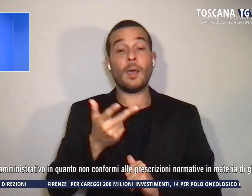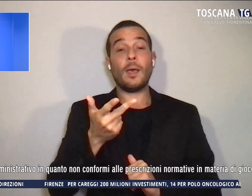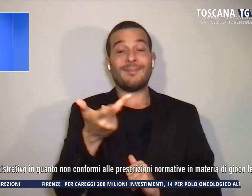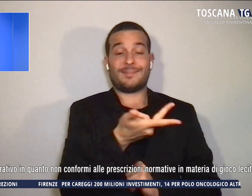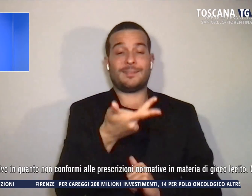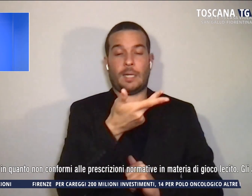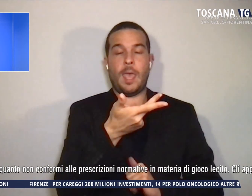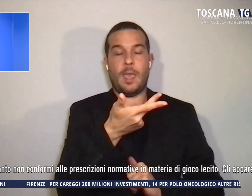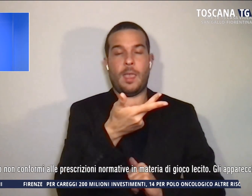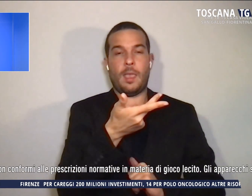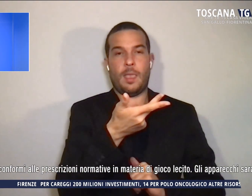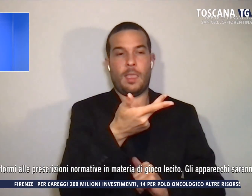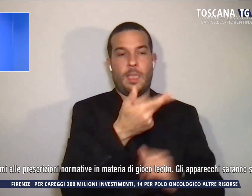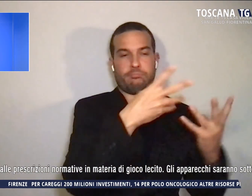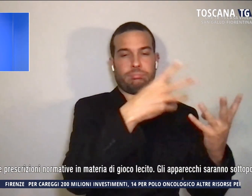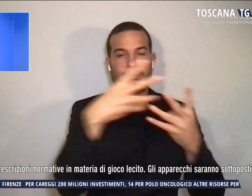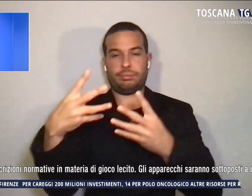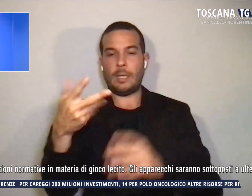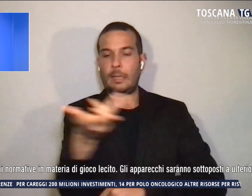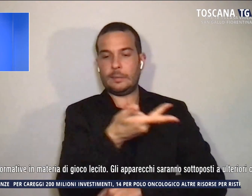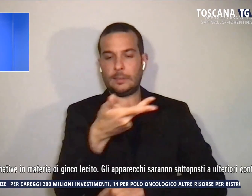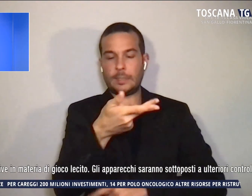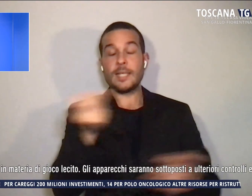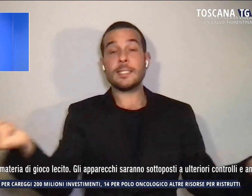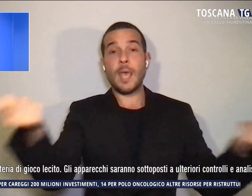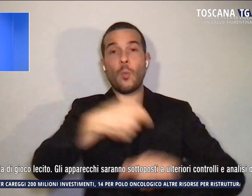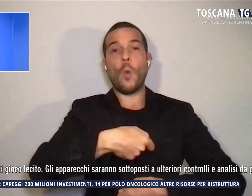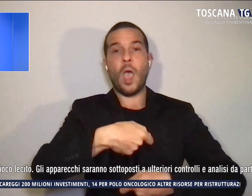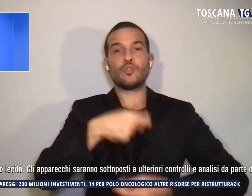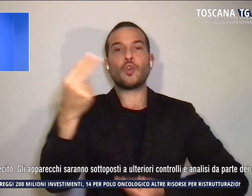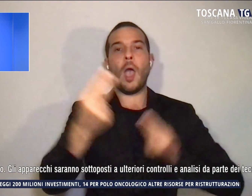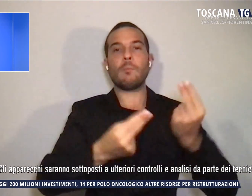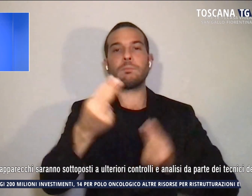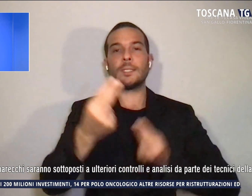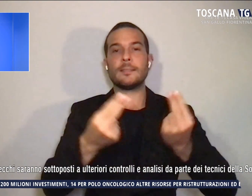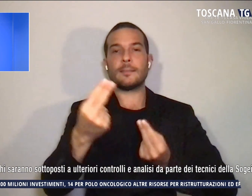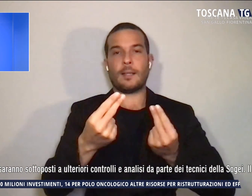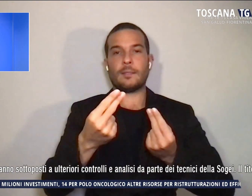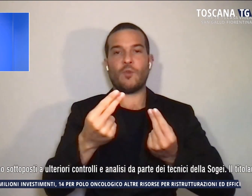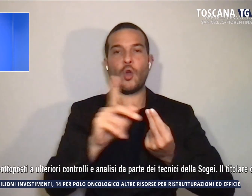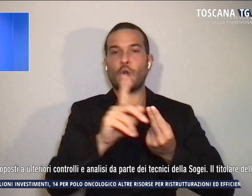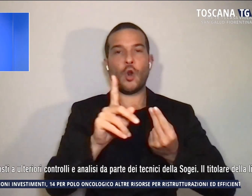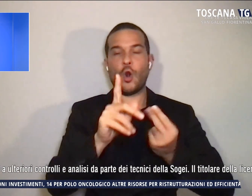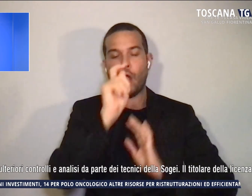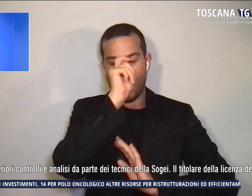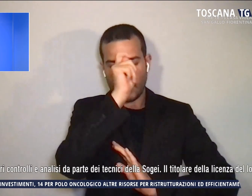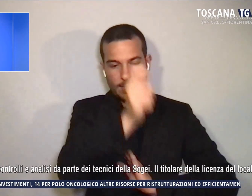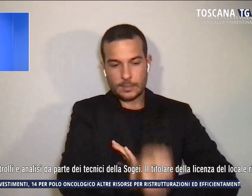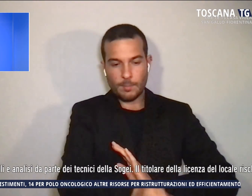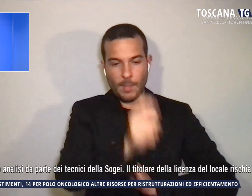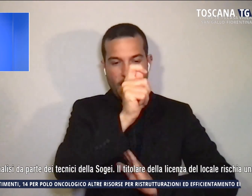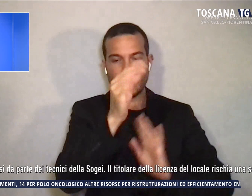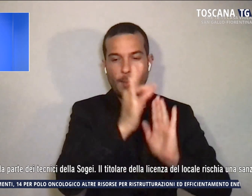posti sotto sequestro amministrativo in quanto non conformi alle prescrizioni normative